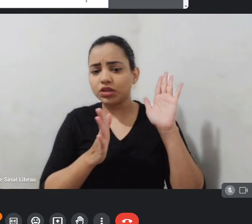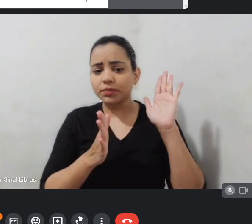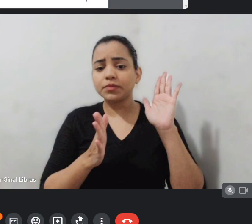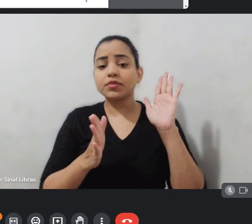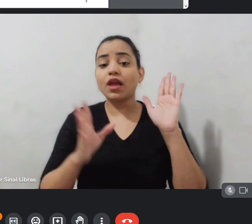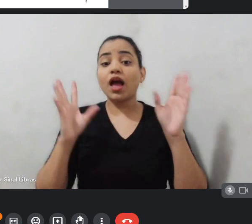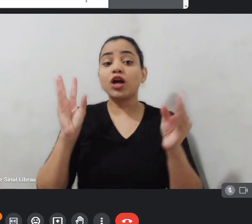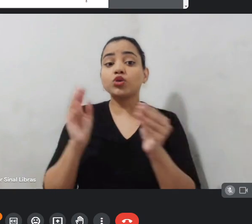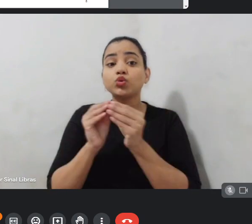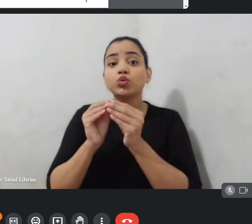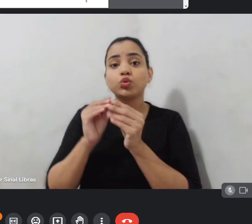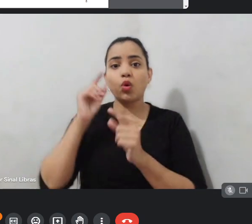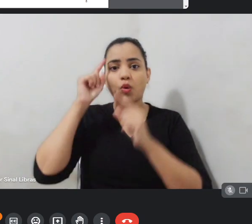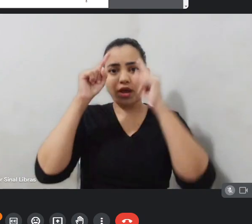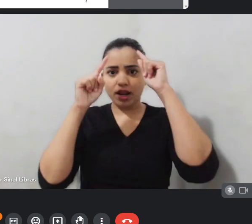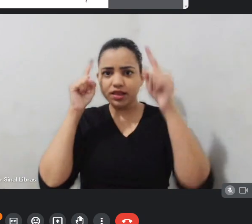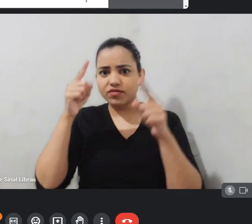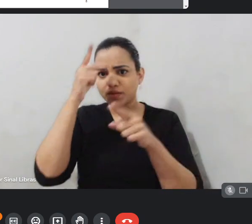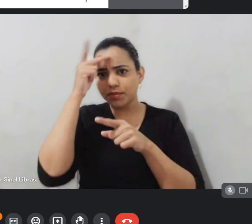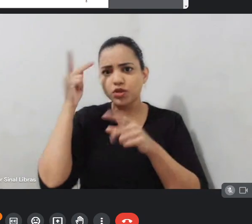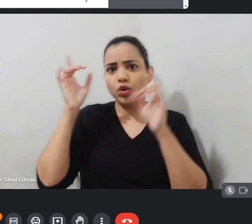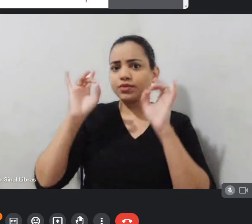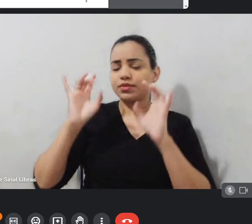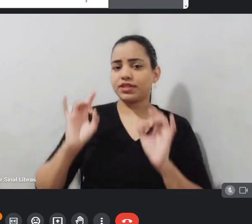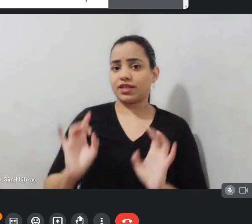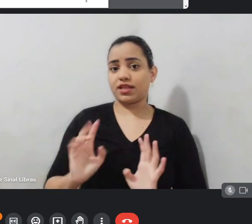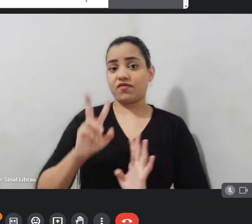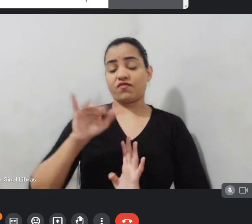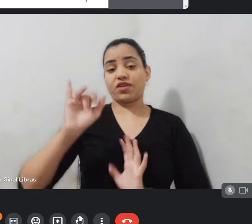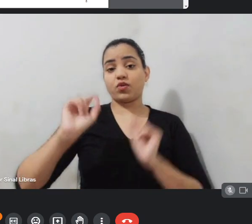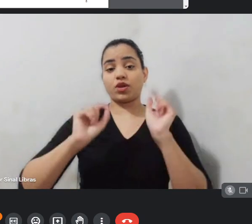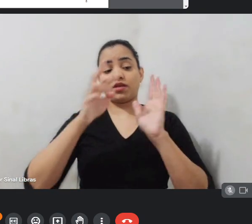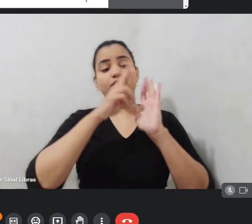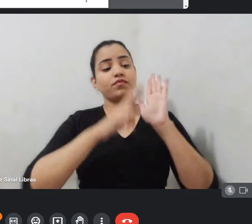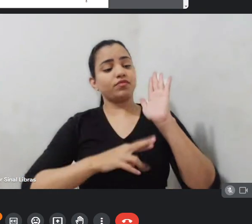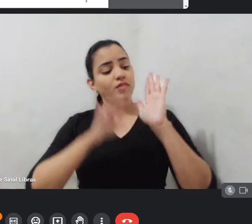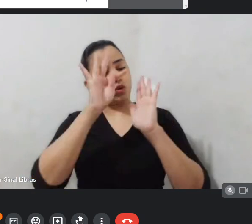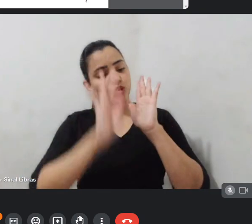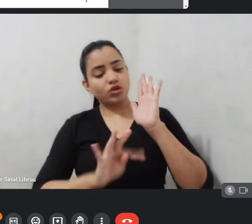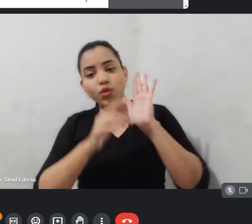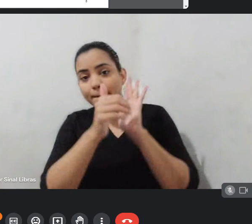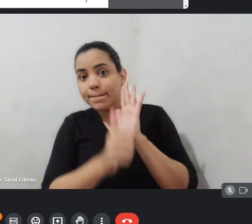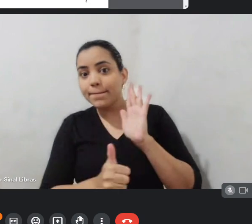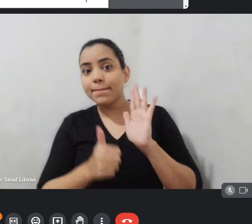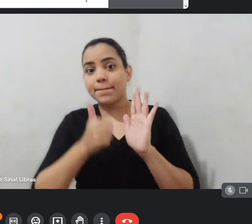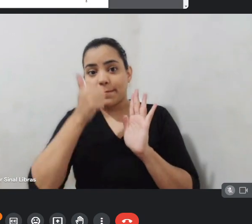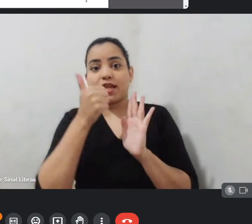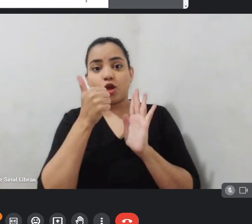com assessores, com especialistas que vão melhorar esse roteiro numa grande mesa redonda